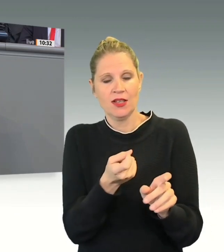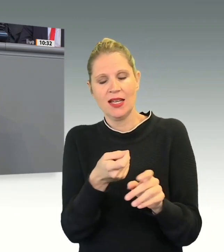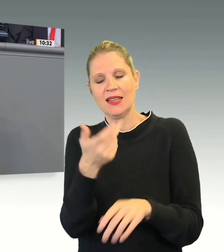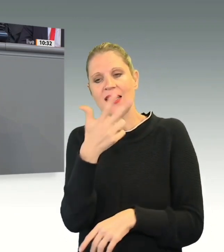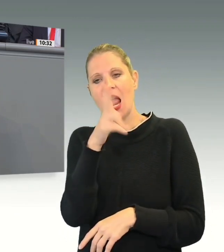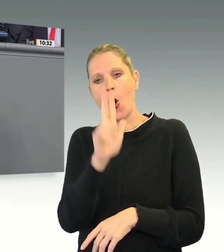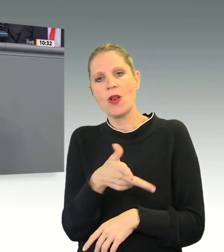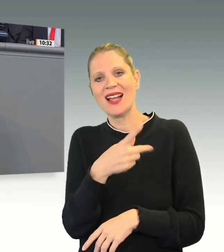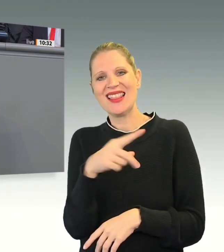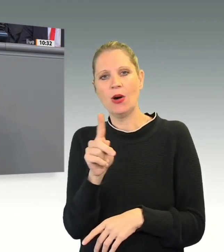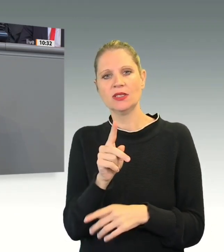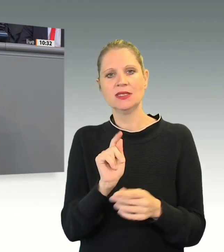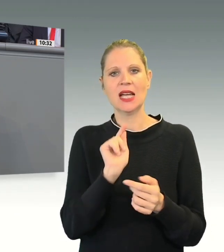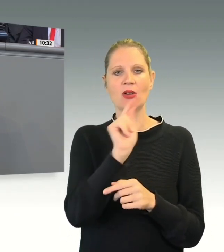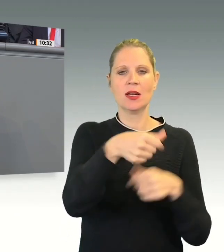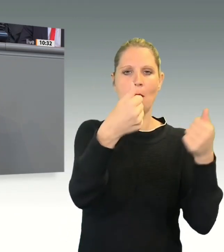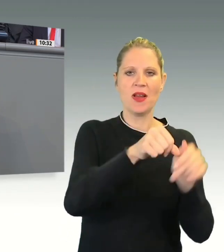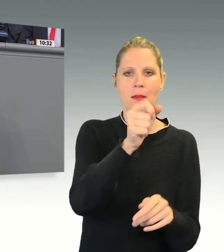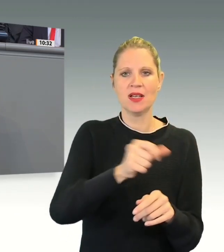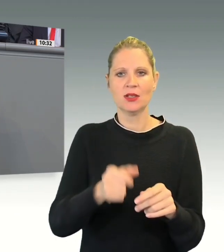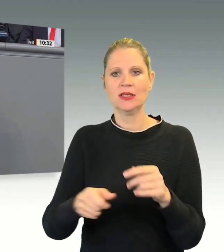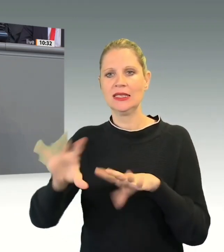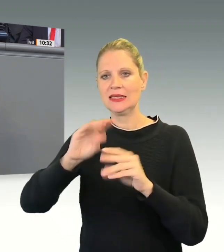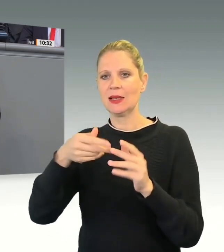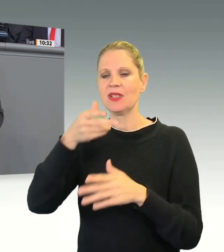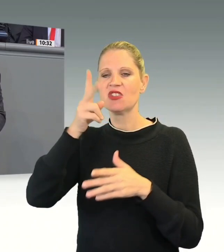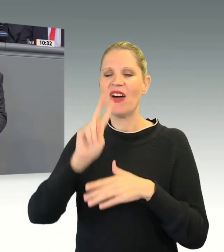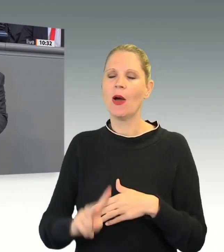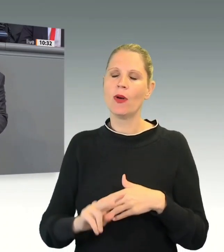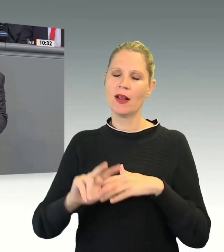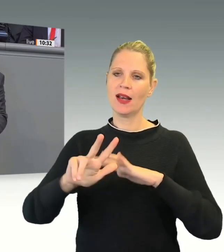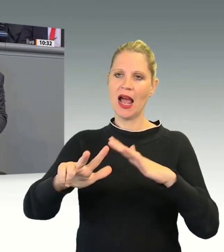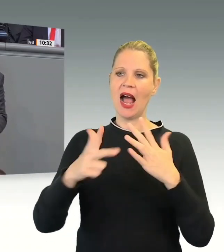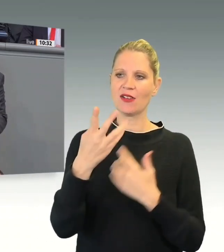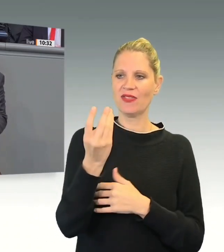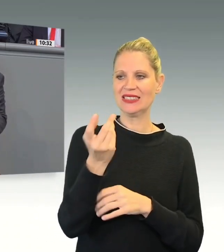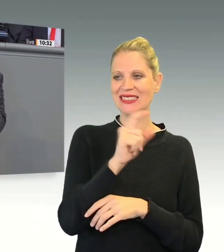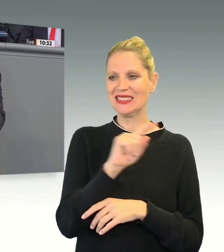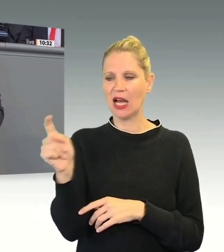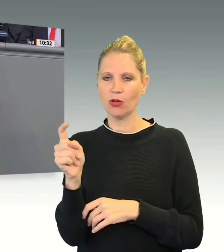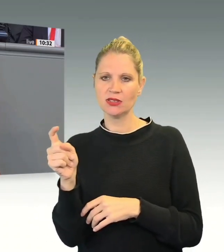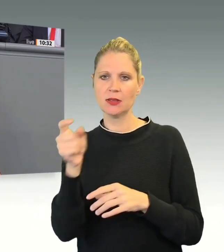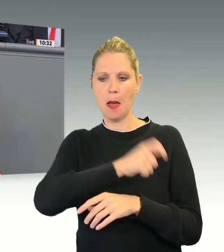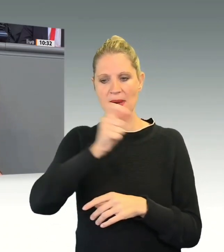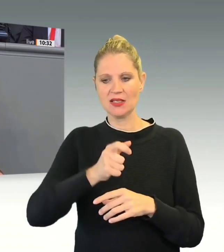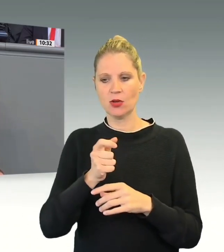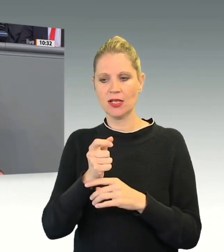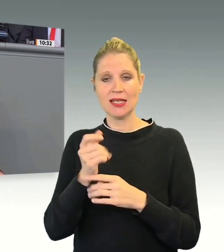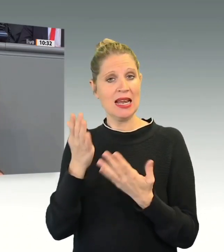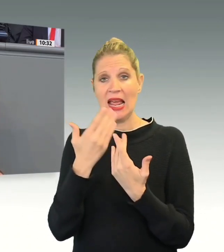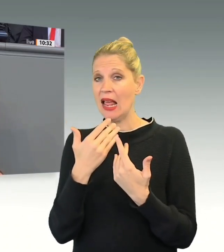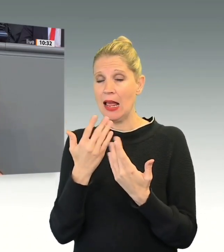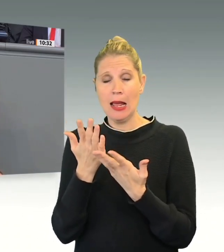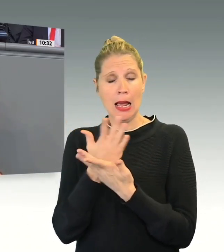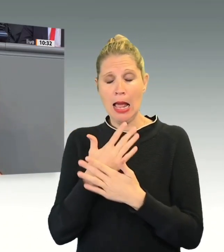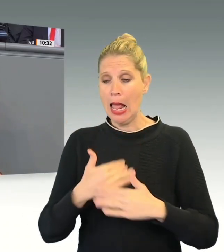circa 248.000 Ausländer illegal, aber mit einem Duldungsstatus in Deutschland auf. Dies